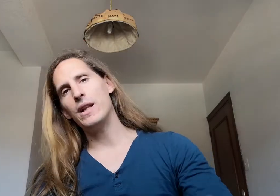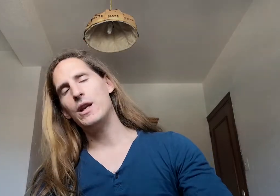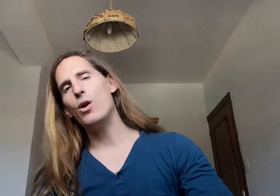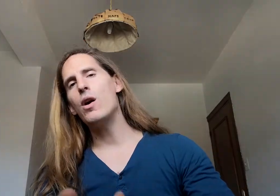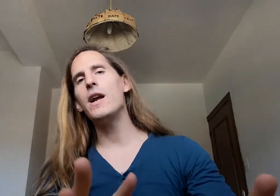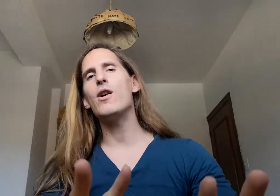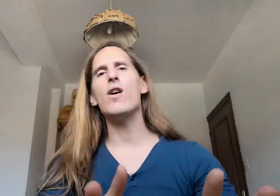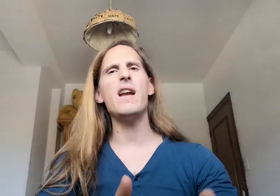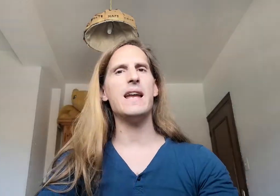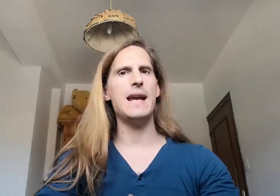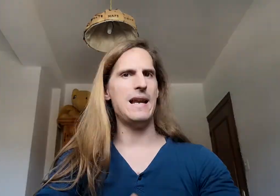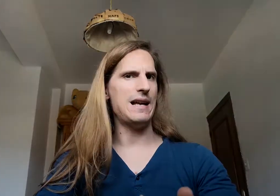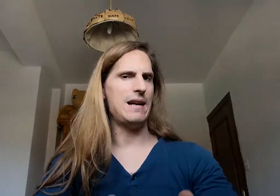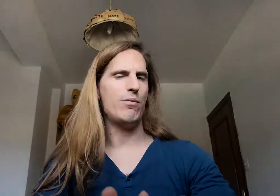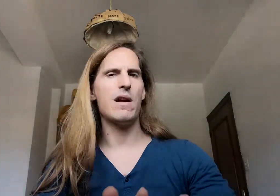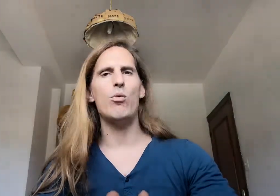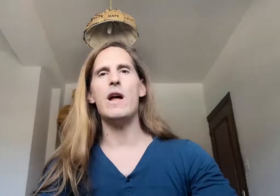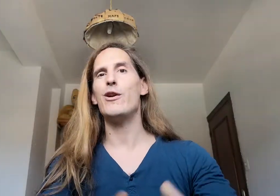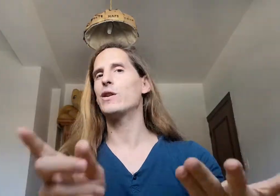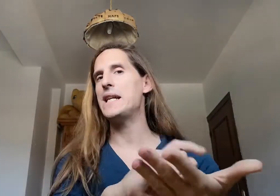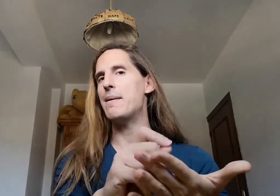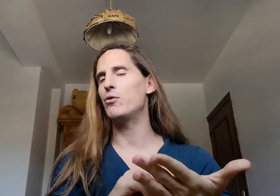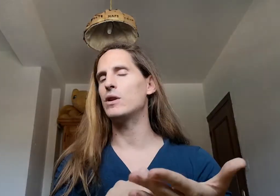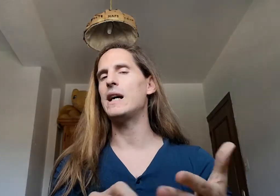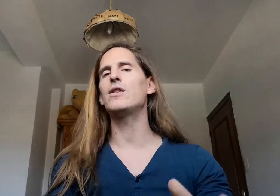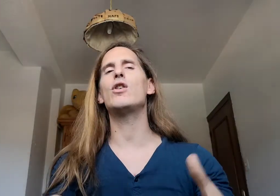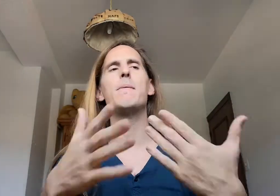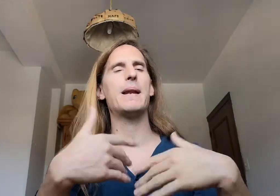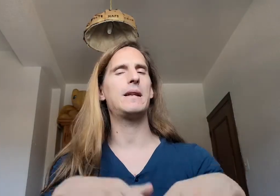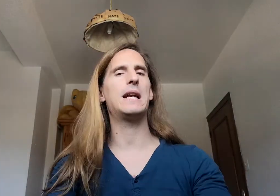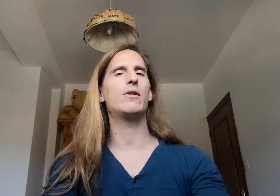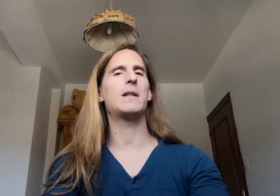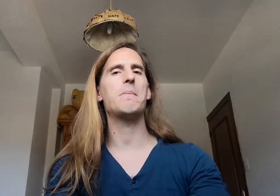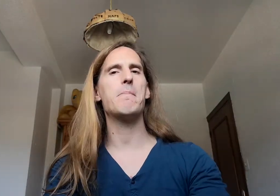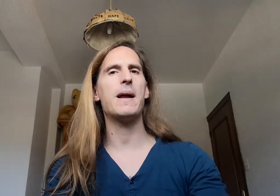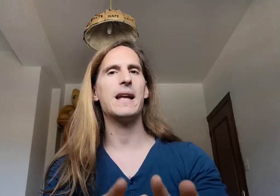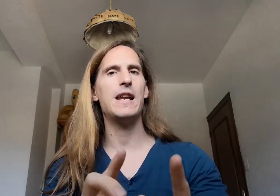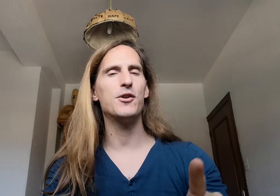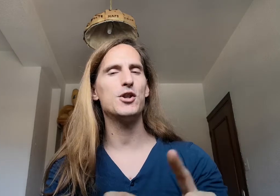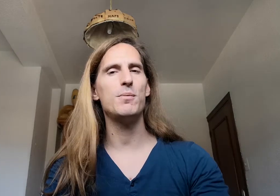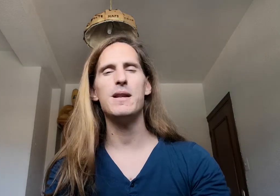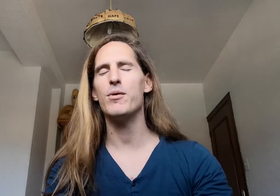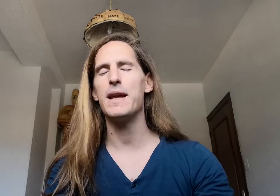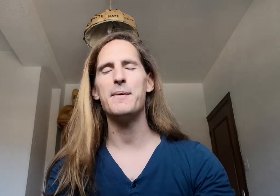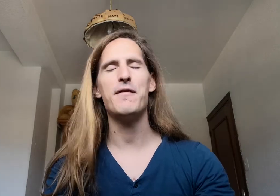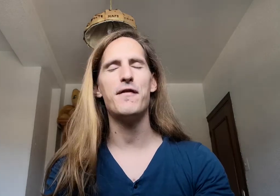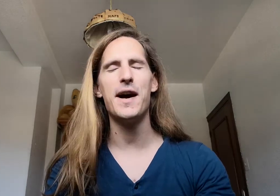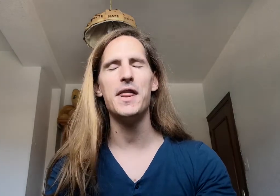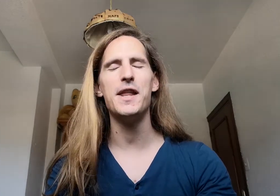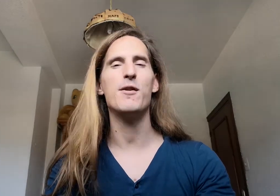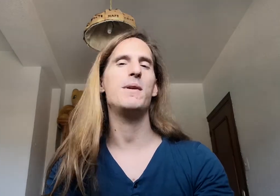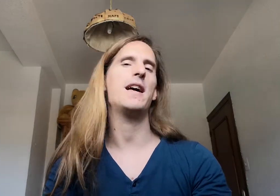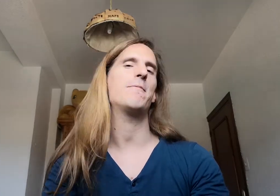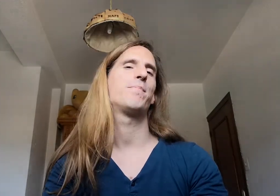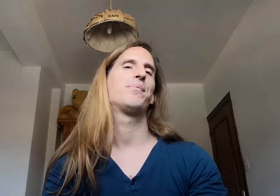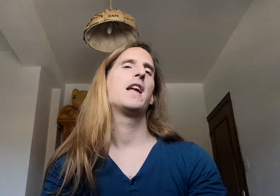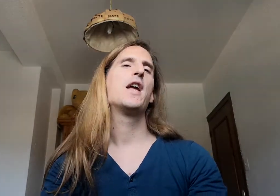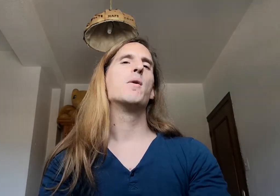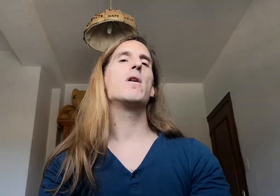datilológico y que las vocabularios lo estéis anotando y practicando también para que no se olvide porque es muy fácil de olvidar muy